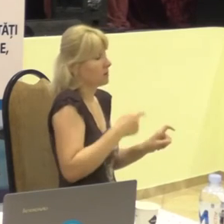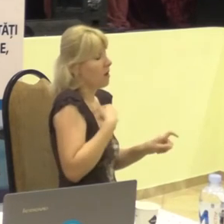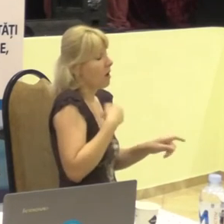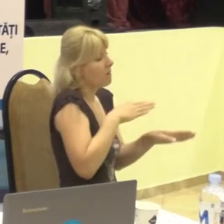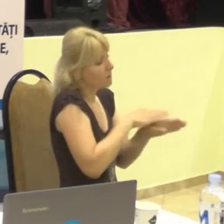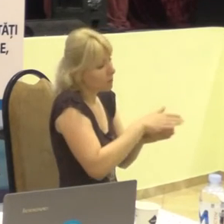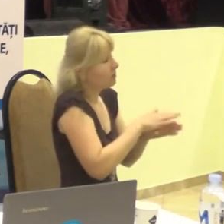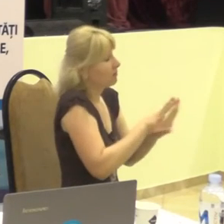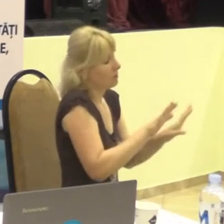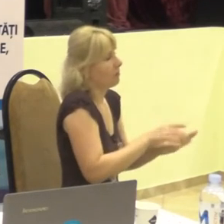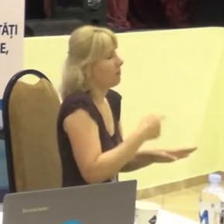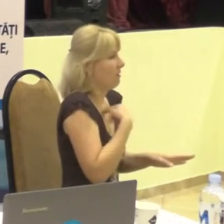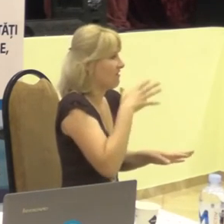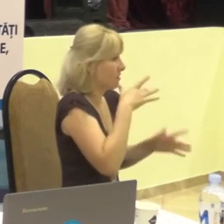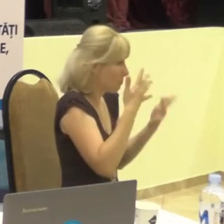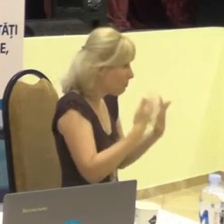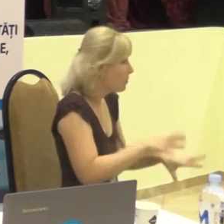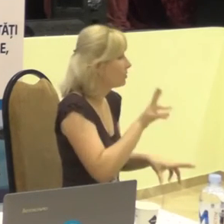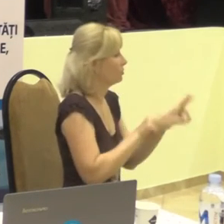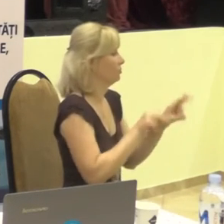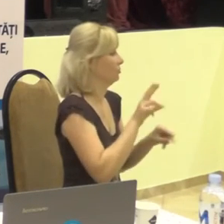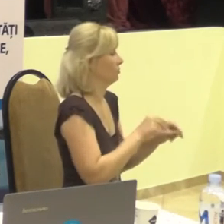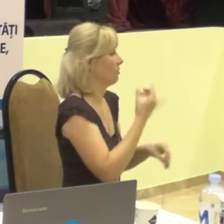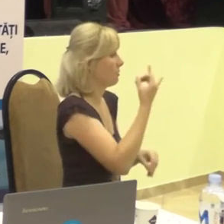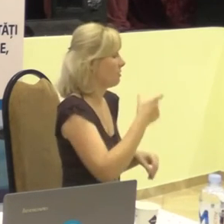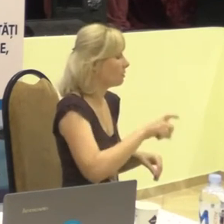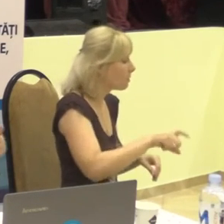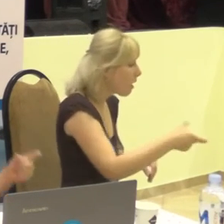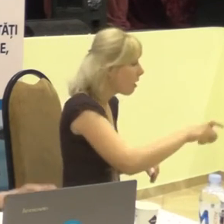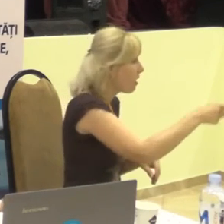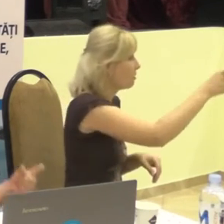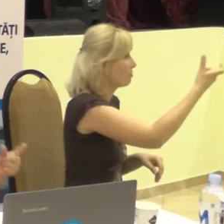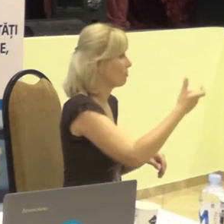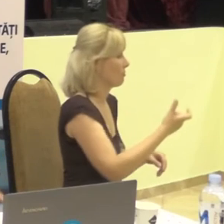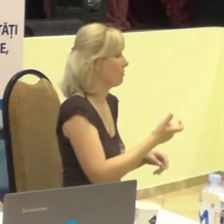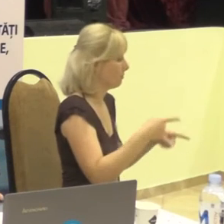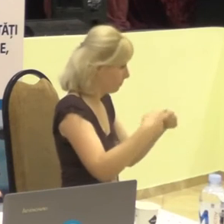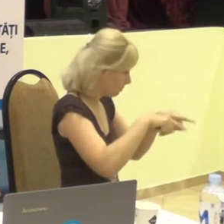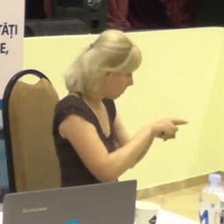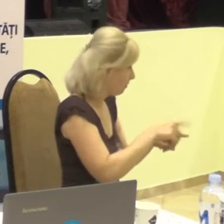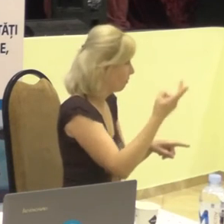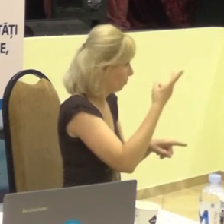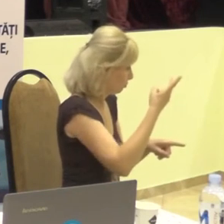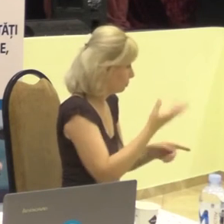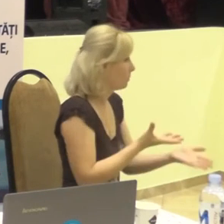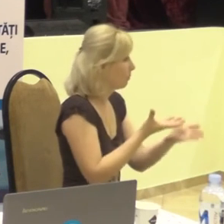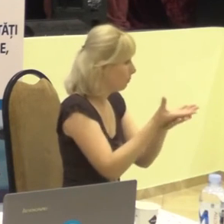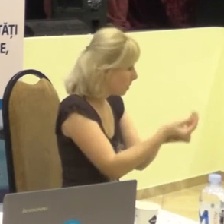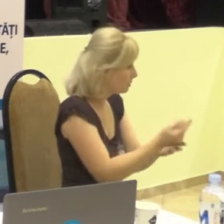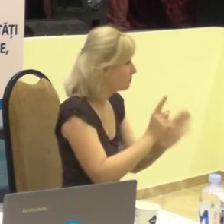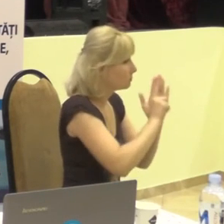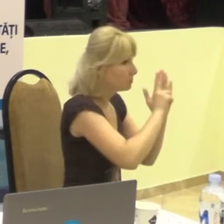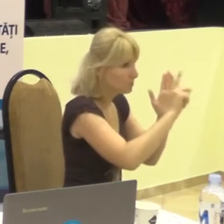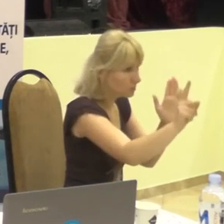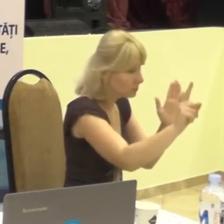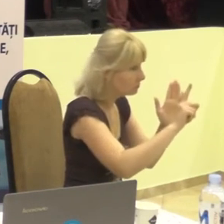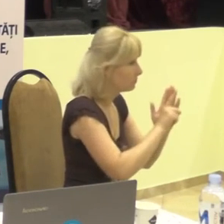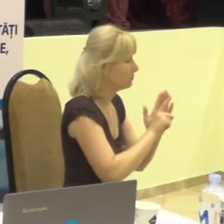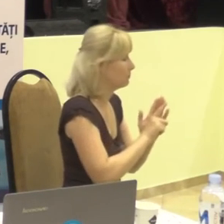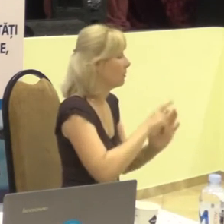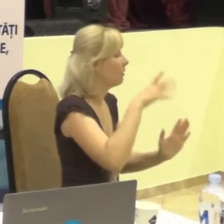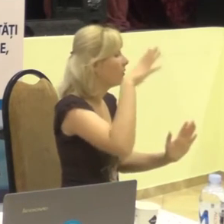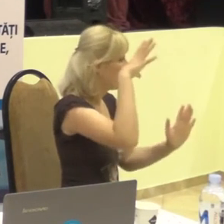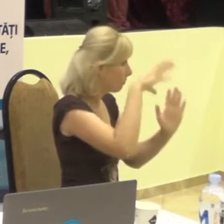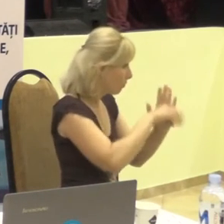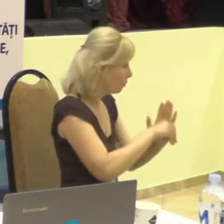Și deplasarea, costul deplasării de la un punct la altul, dus întors, este